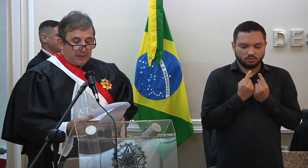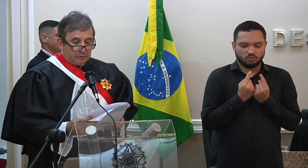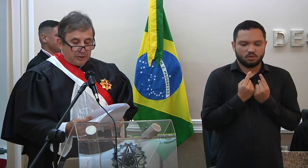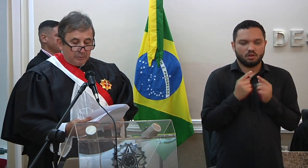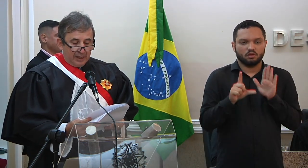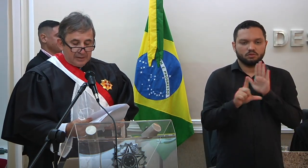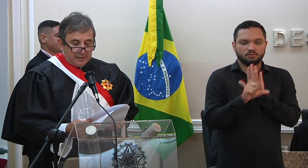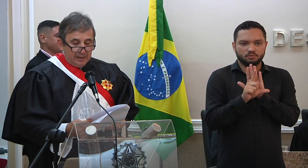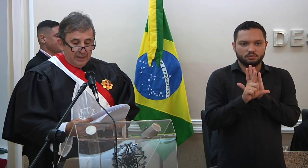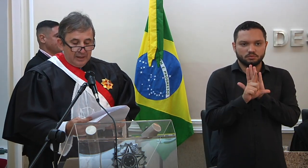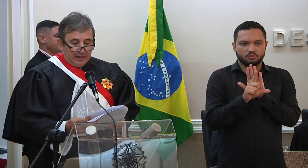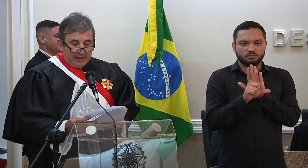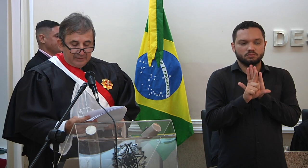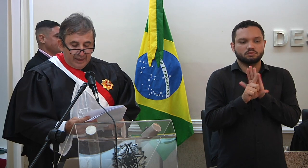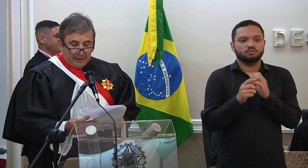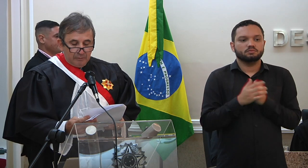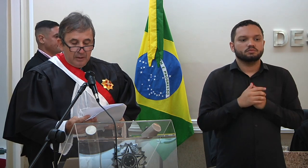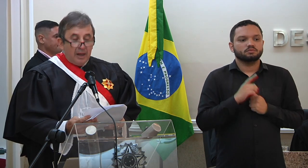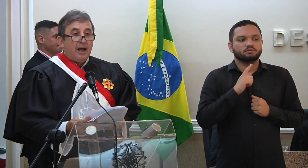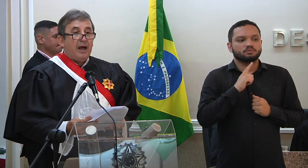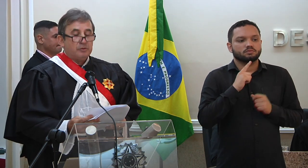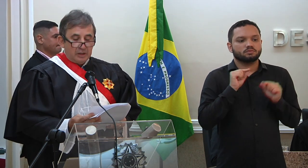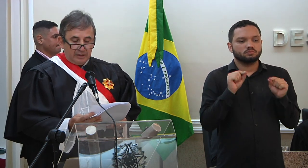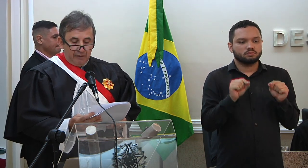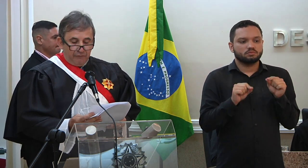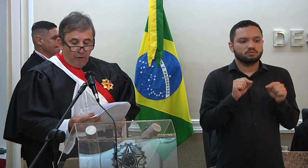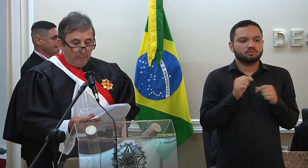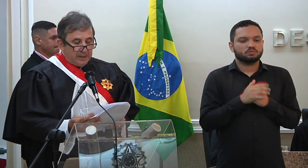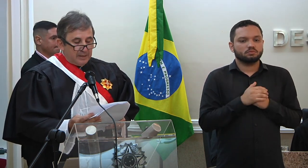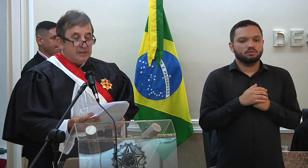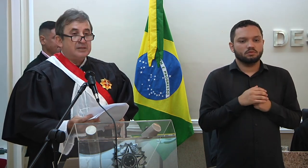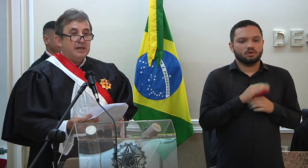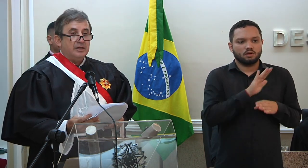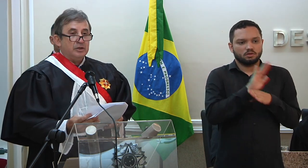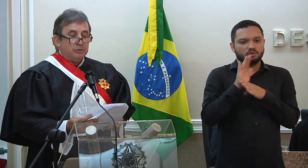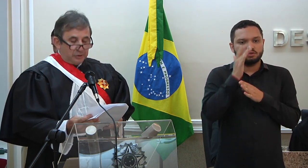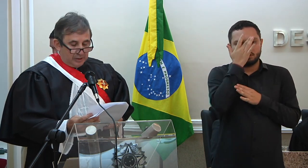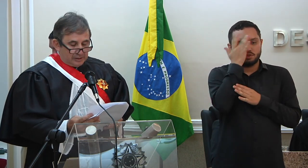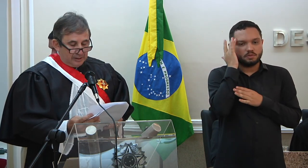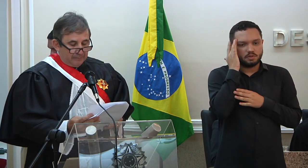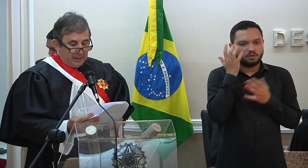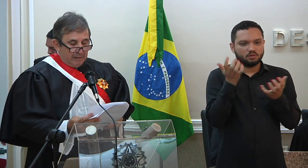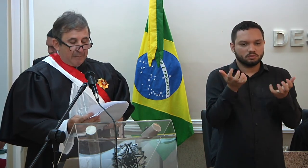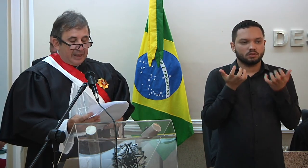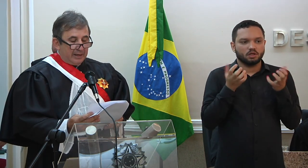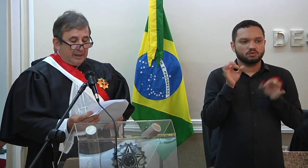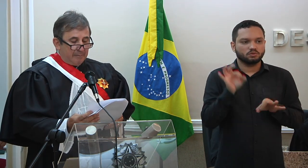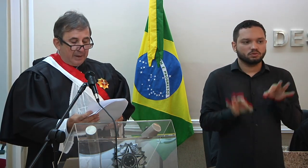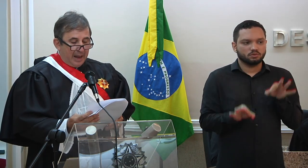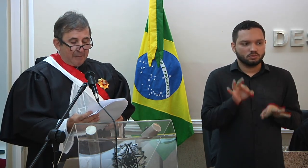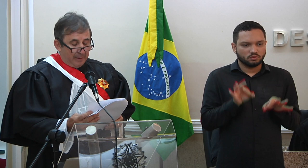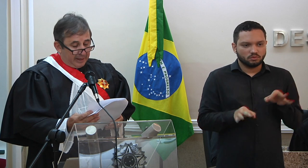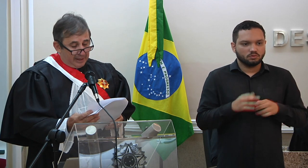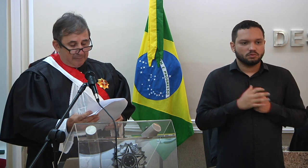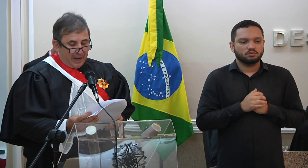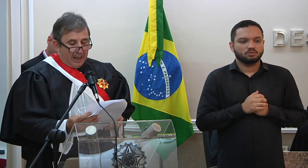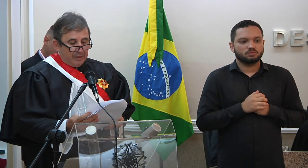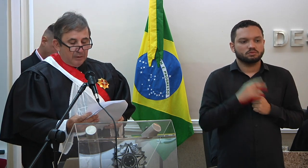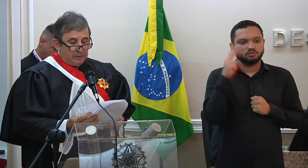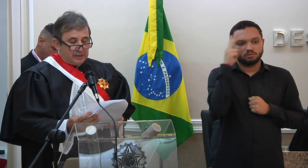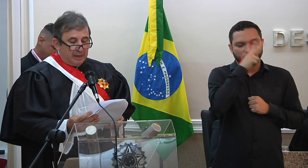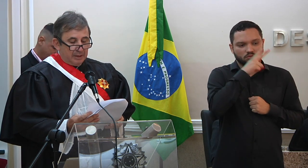norteadas pela jurisprudência, que atendam aos que têm fome e sede de justiça. Para lembrar